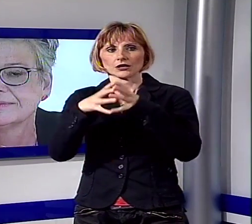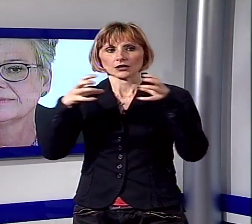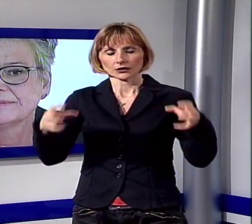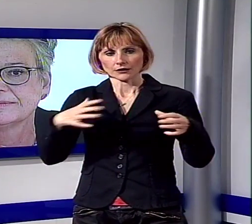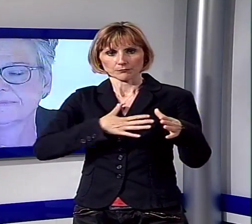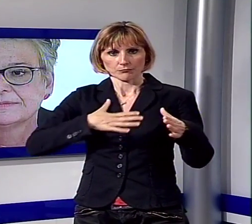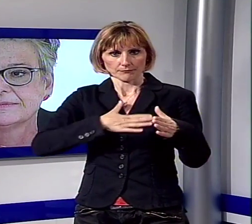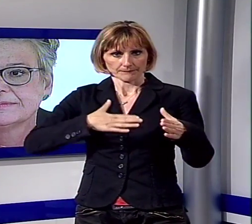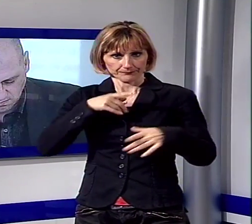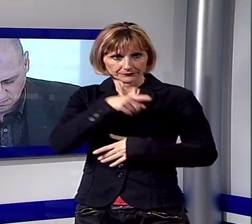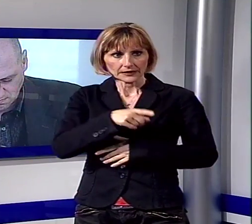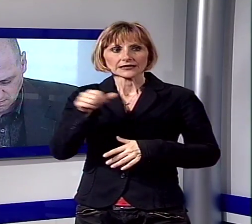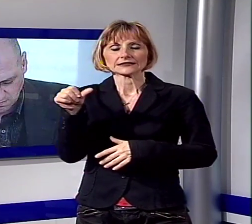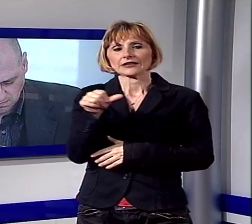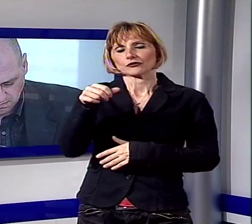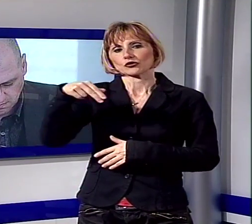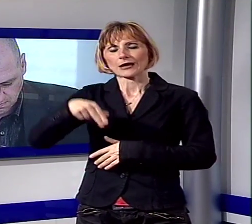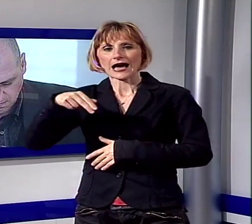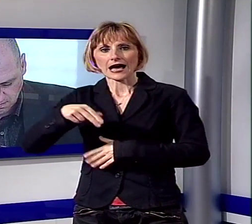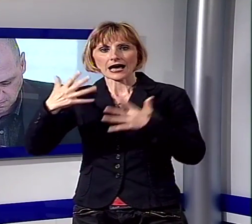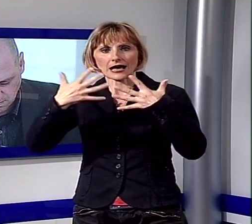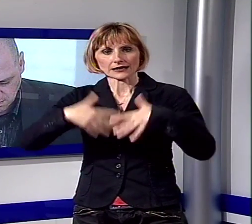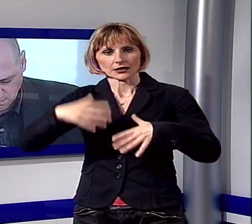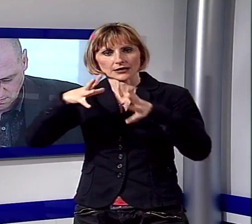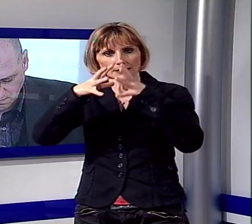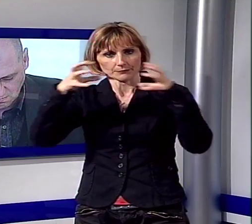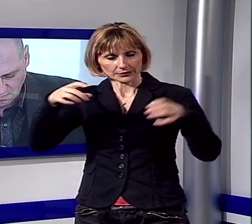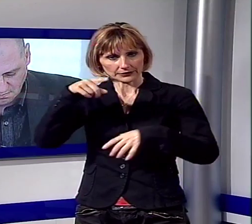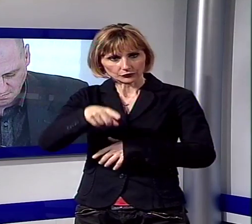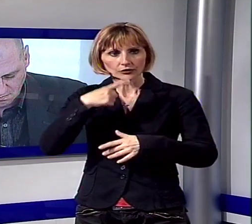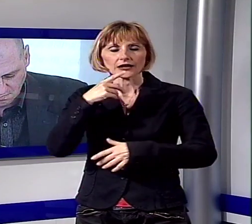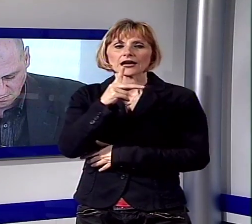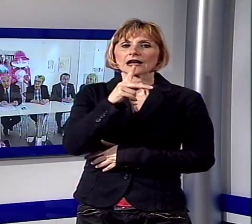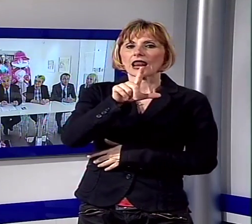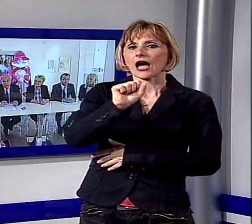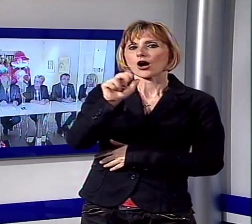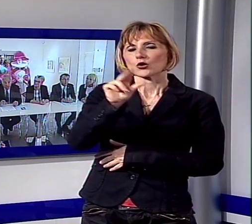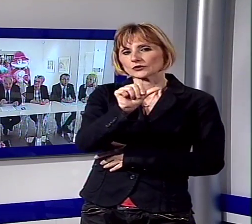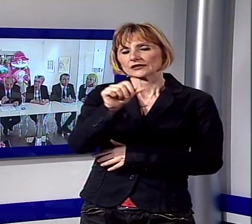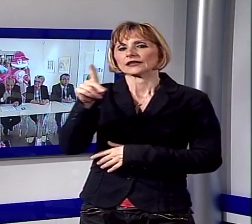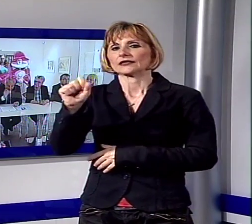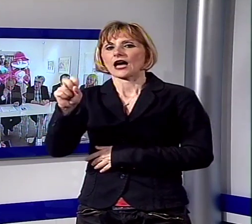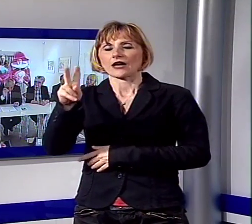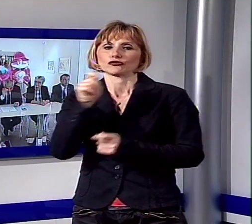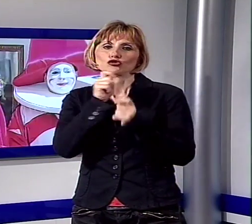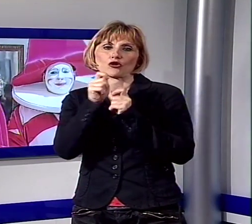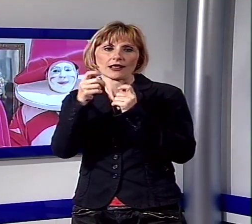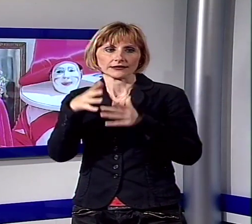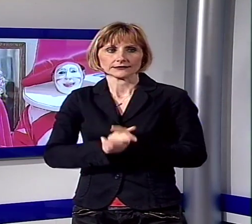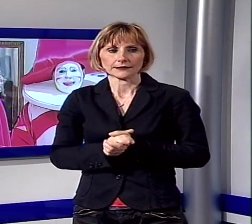imprenditrice balneare di Viareggio, Stefano Nari, imprenditori e organizzatori di eventi e Klaus Davi, giornalista e opinionista. Il Carnevale